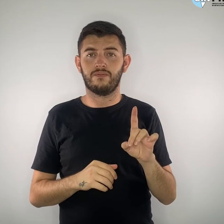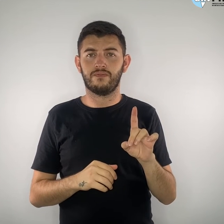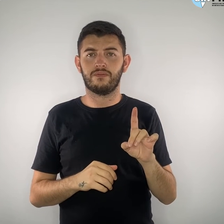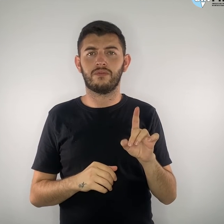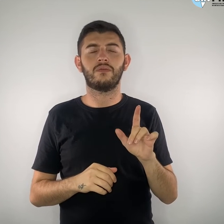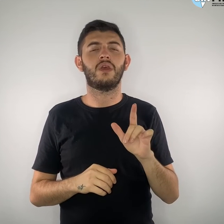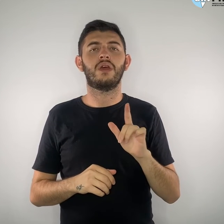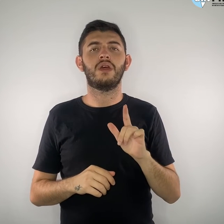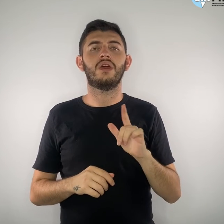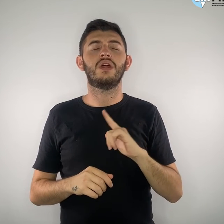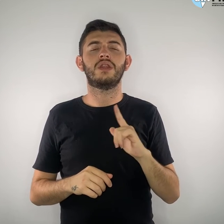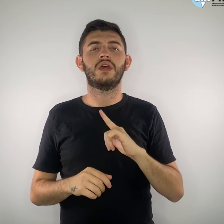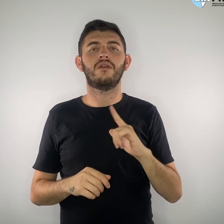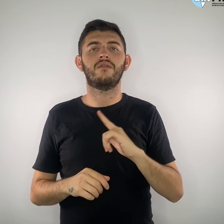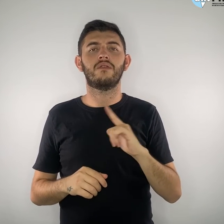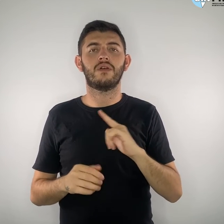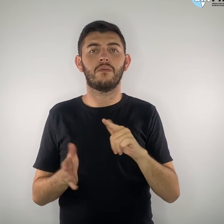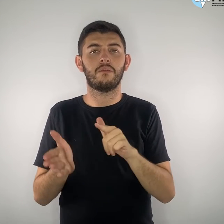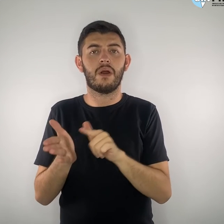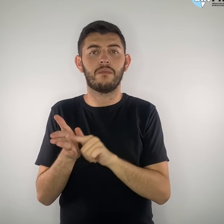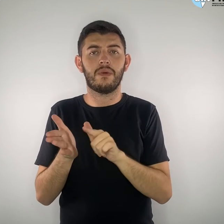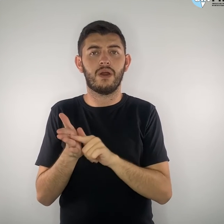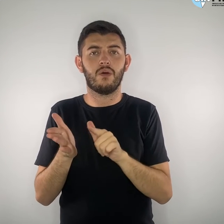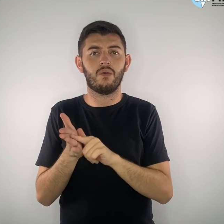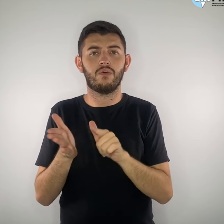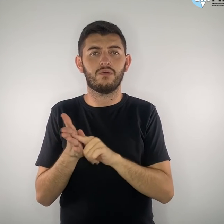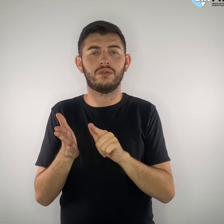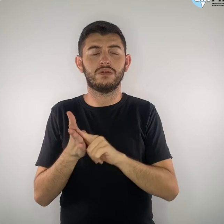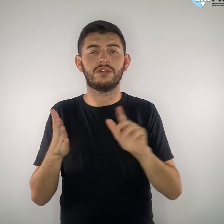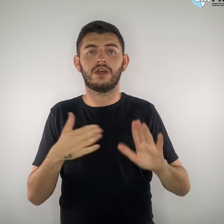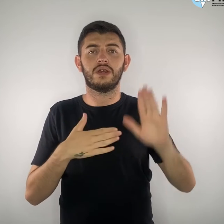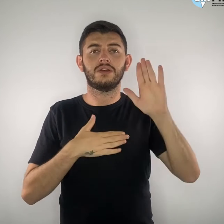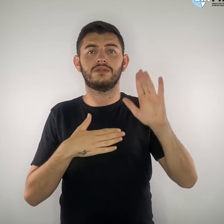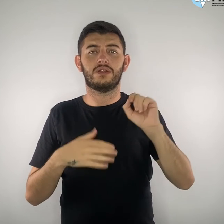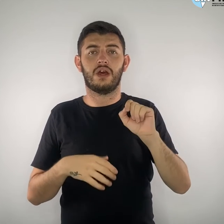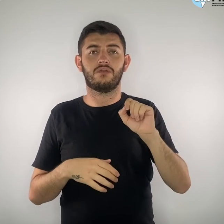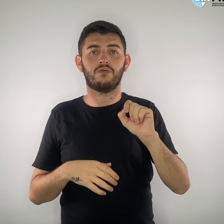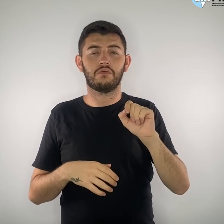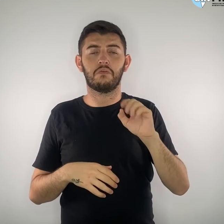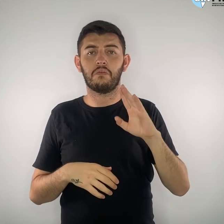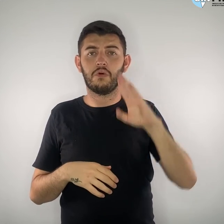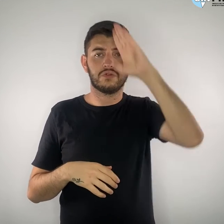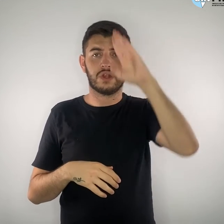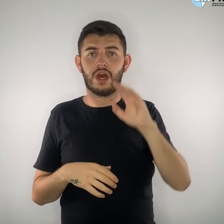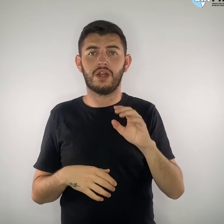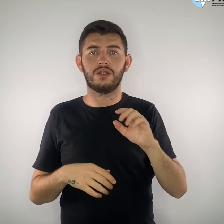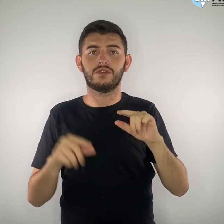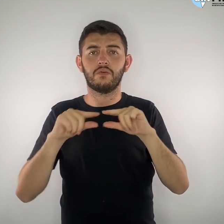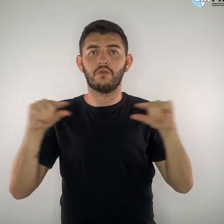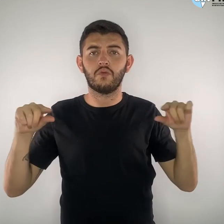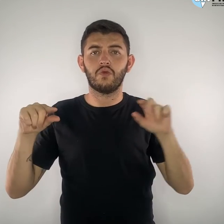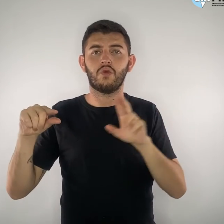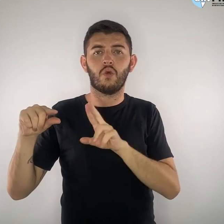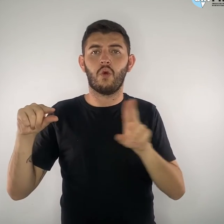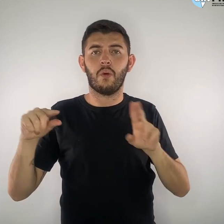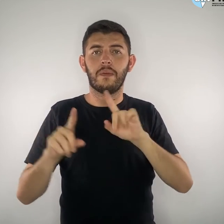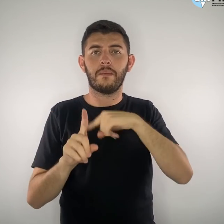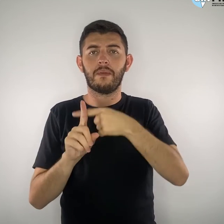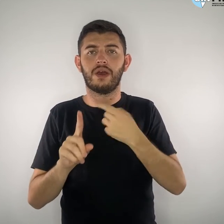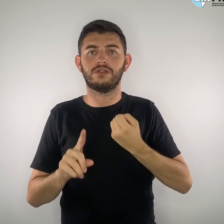recomendação de votos em candidatos bolsonaristas para distribuir a funcionários e professores